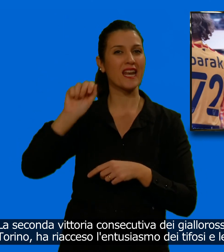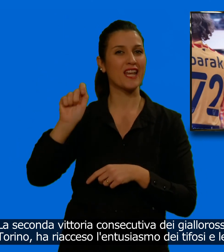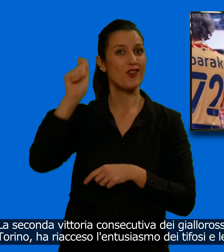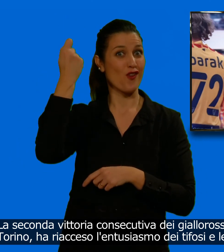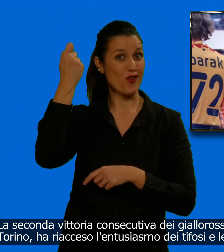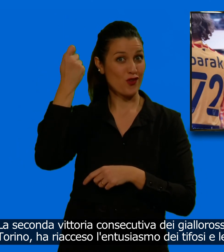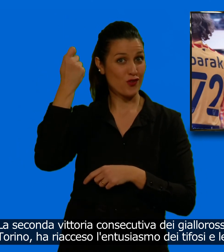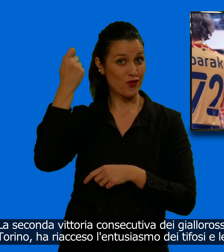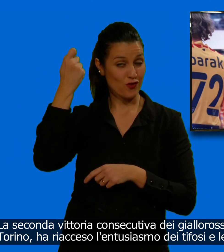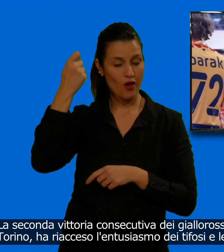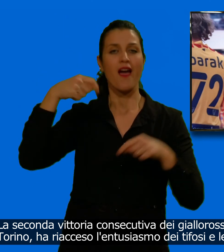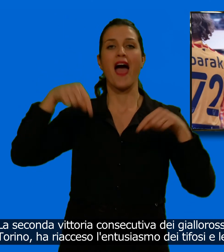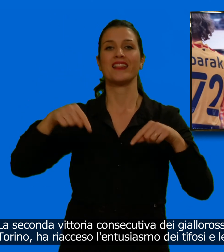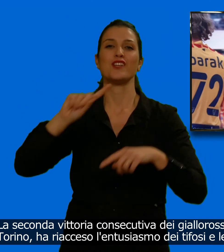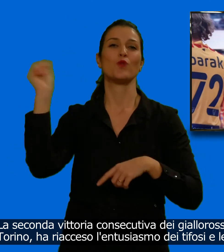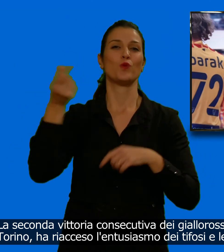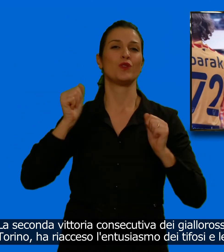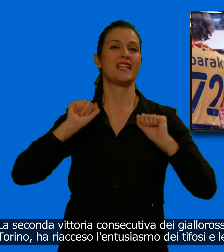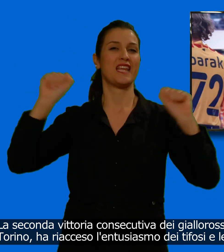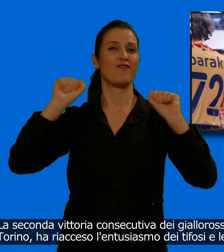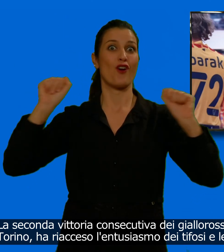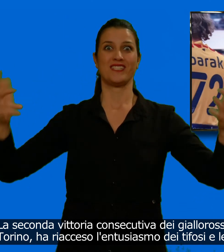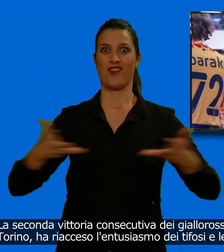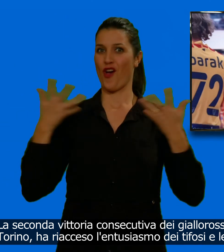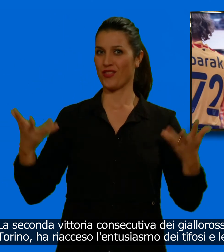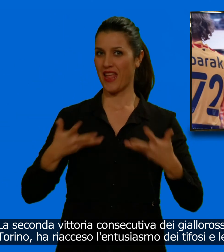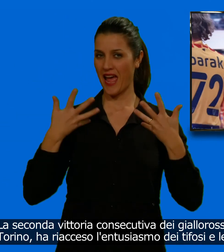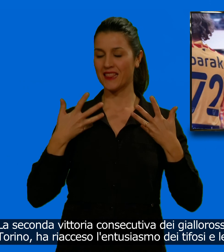ha riacceso l'entusiasmo dei tifosi e le speranze di salvezza.